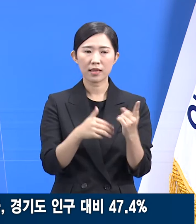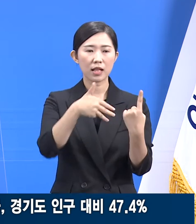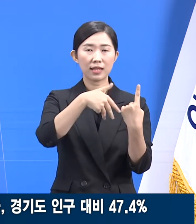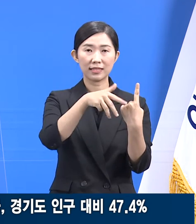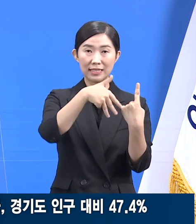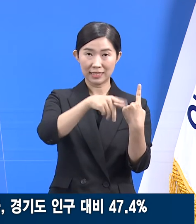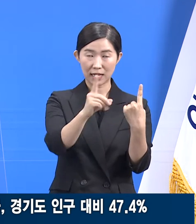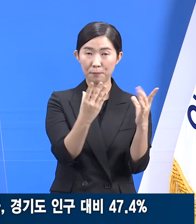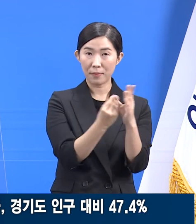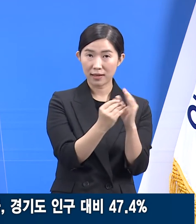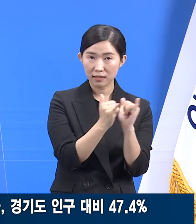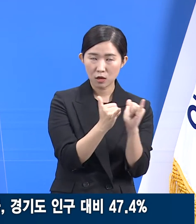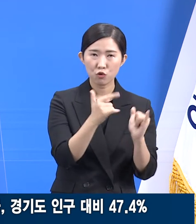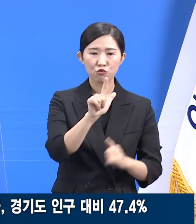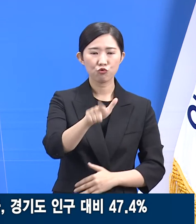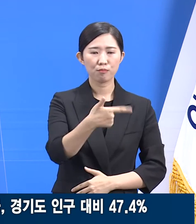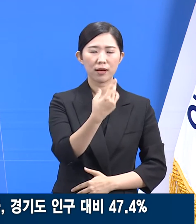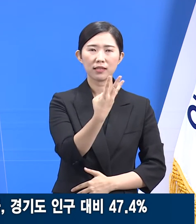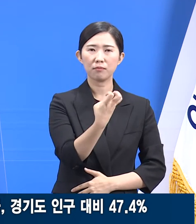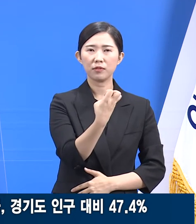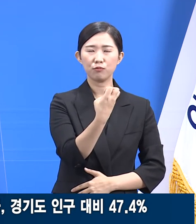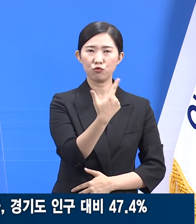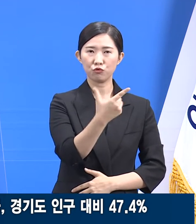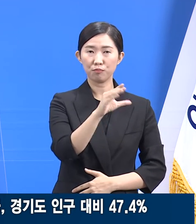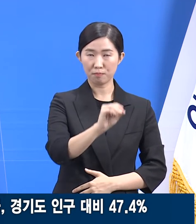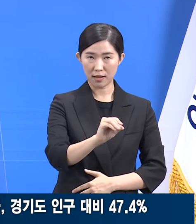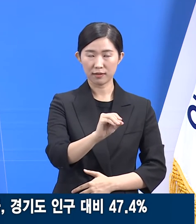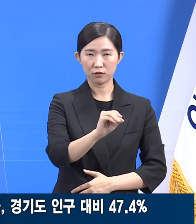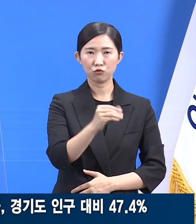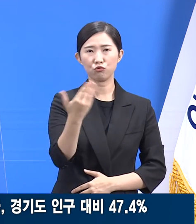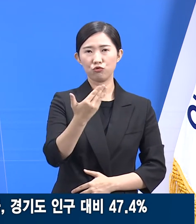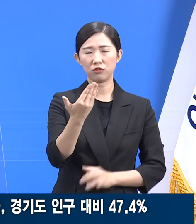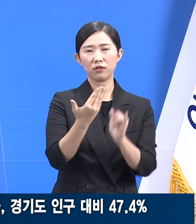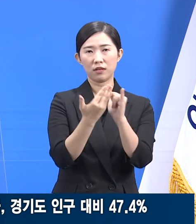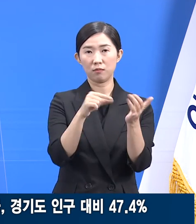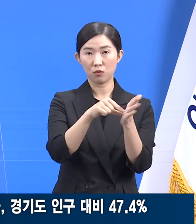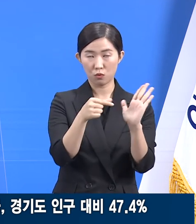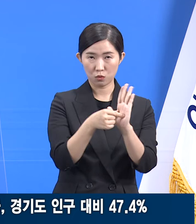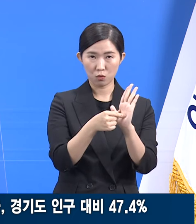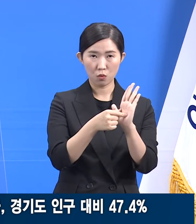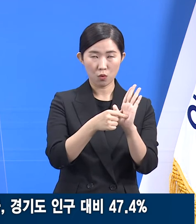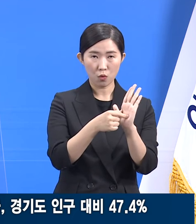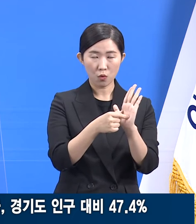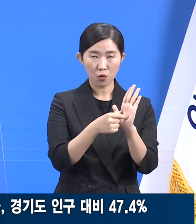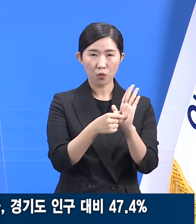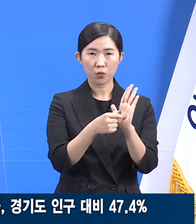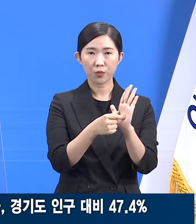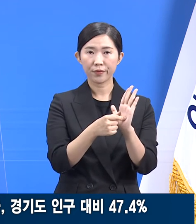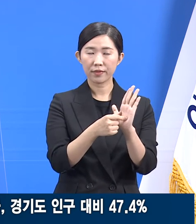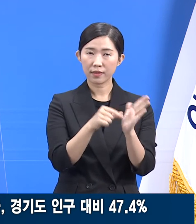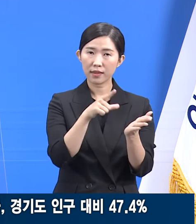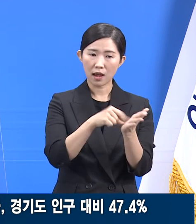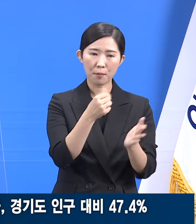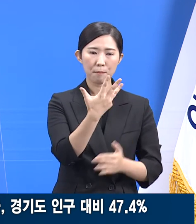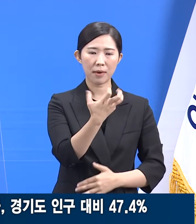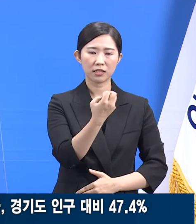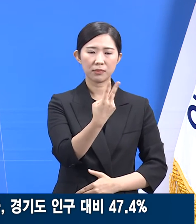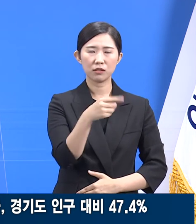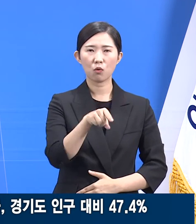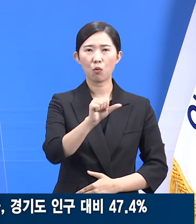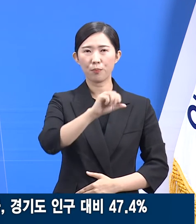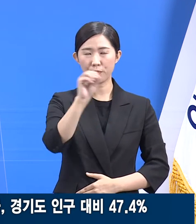받은 사람은 총 636만 9,865명으로 전체 접종 대상자에서는 82.5%